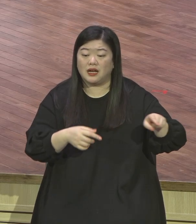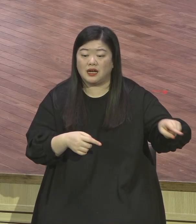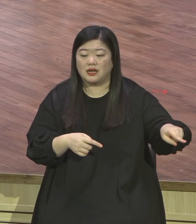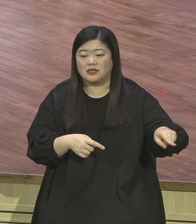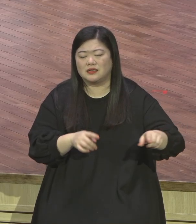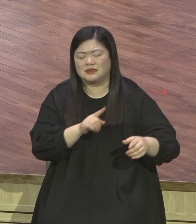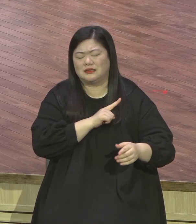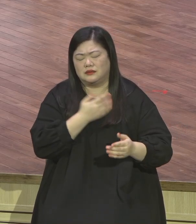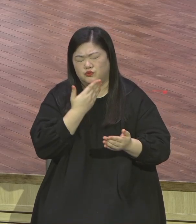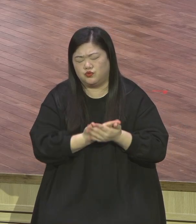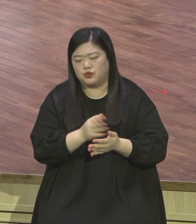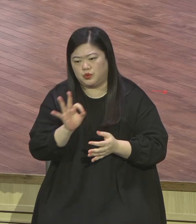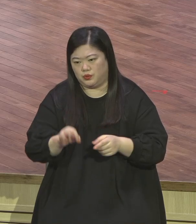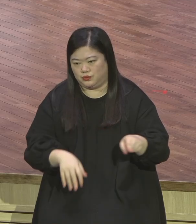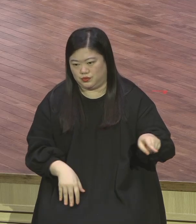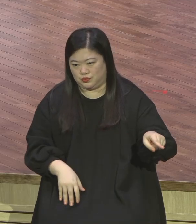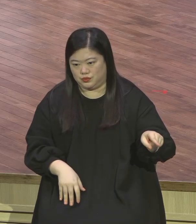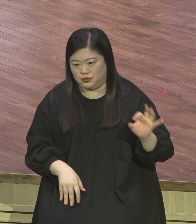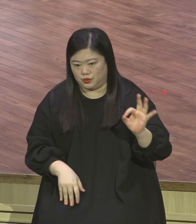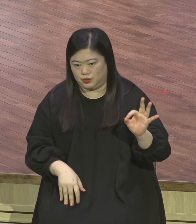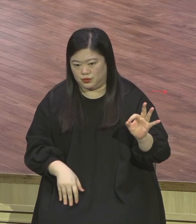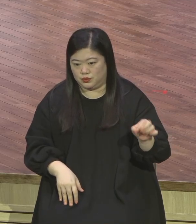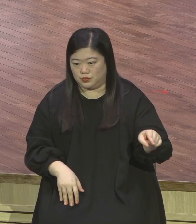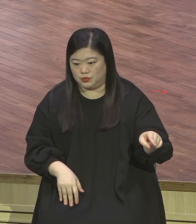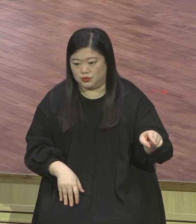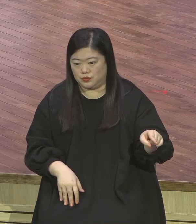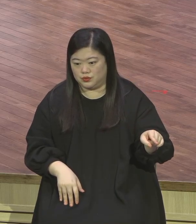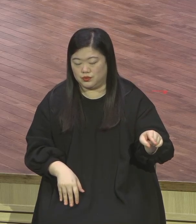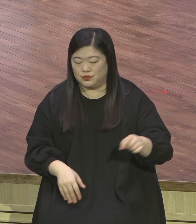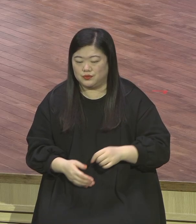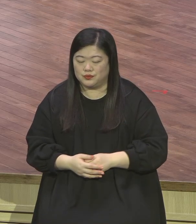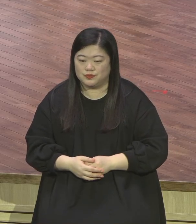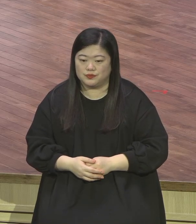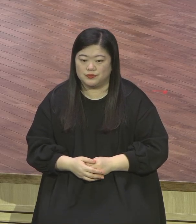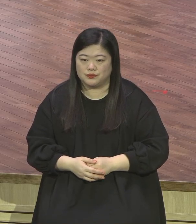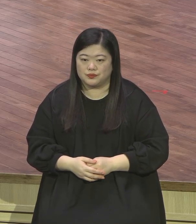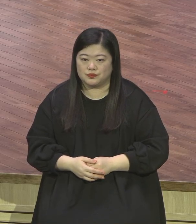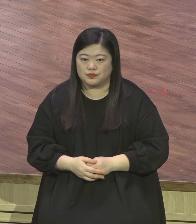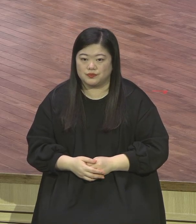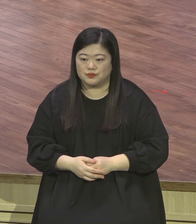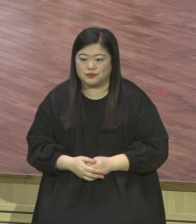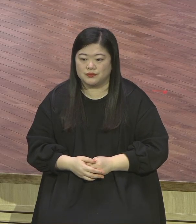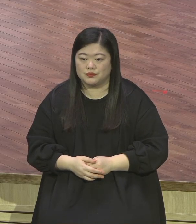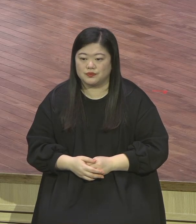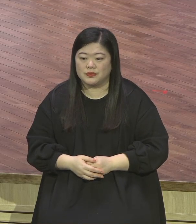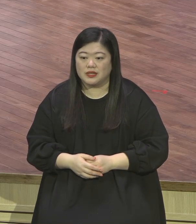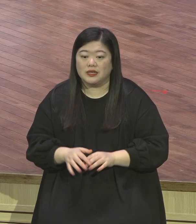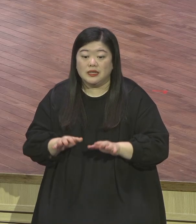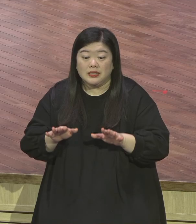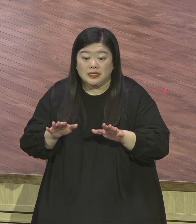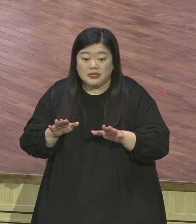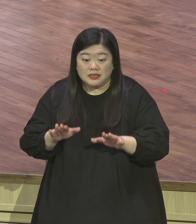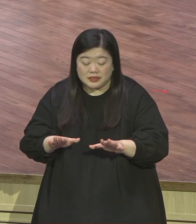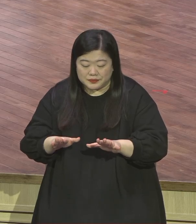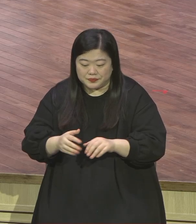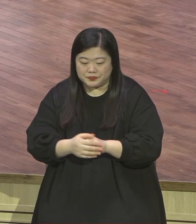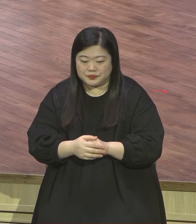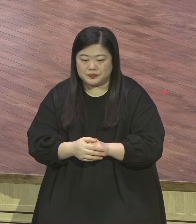여행해보면 안다 그러죠 다 돈가인 길 되니까 그 사람 딱 들어나본다 이거지 진짜 친구 아니냐